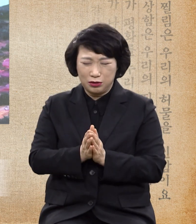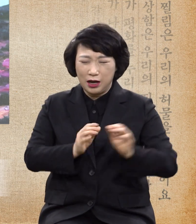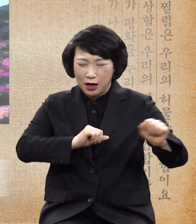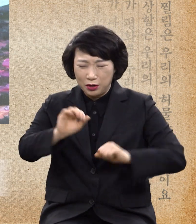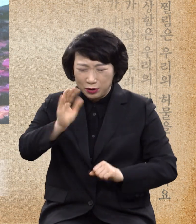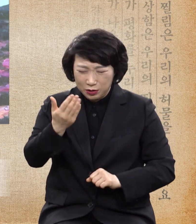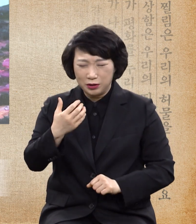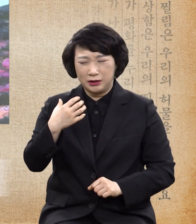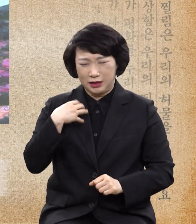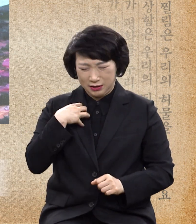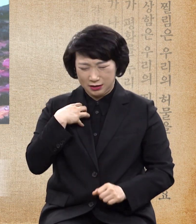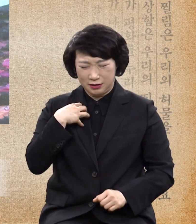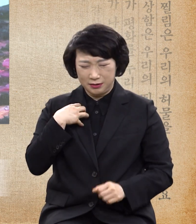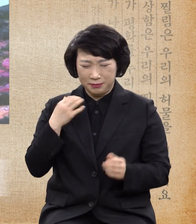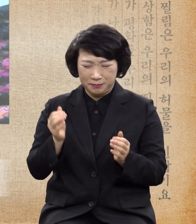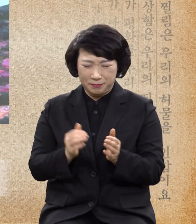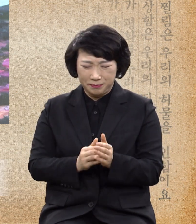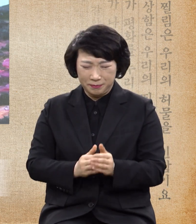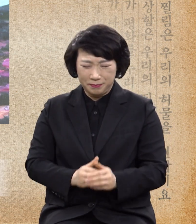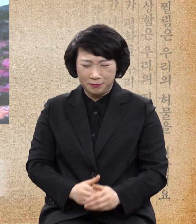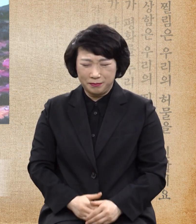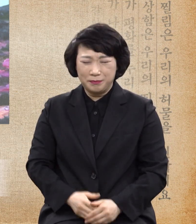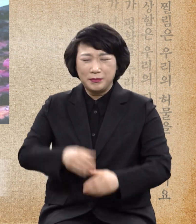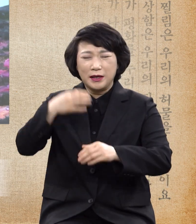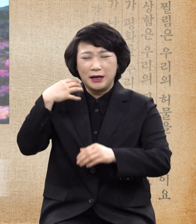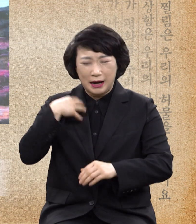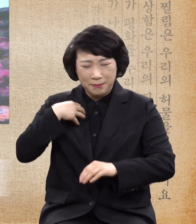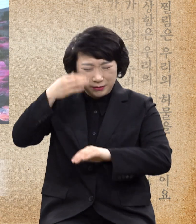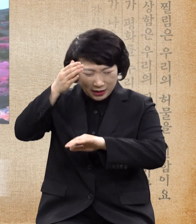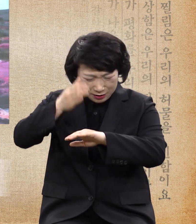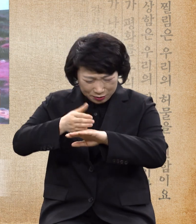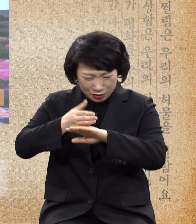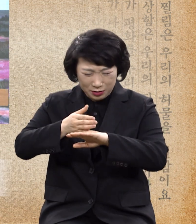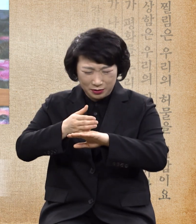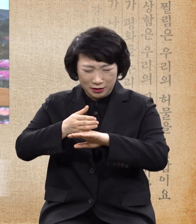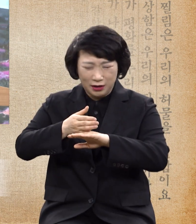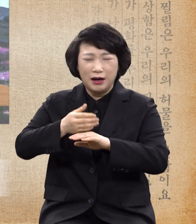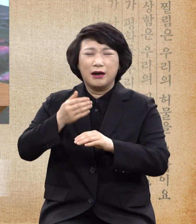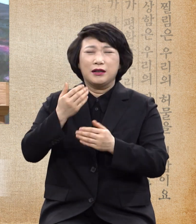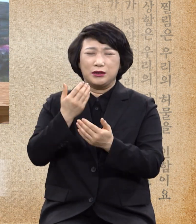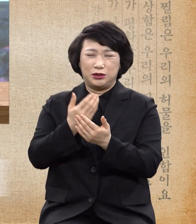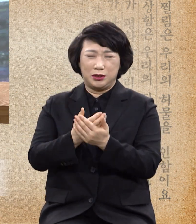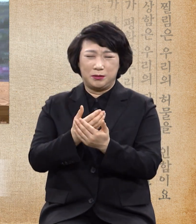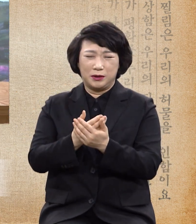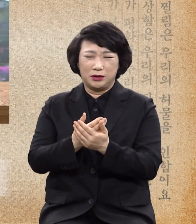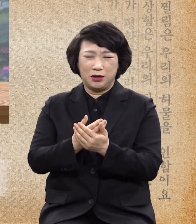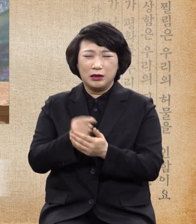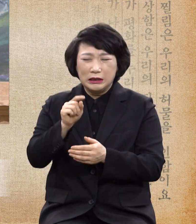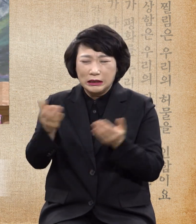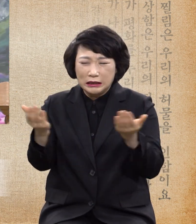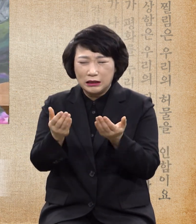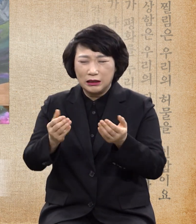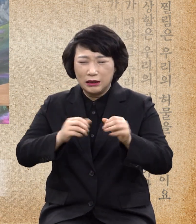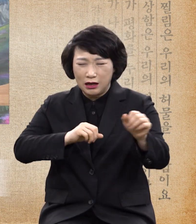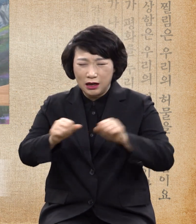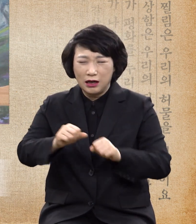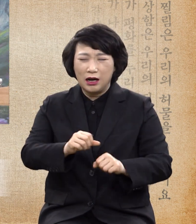사명입니다 감당하게 하옵소서 이 일을 할 수 없다고